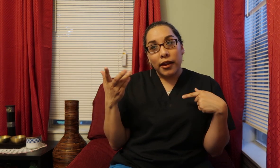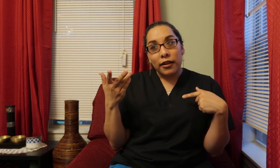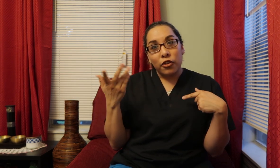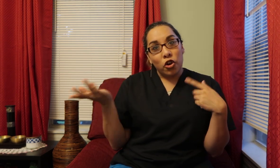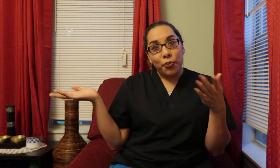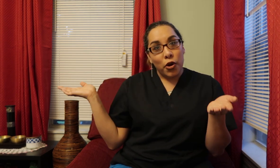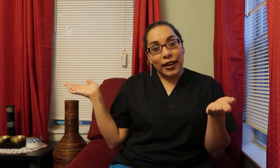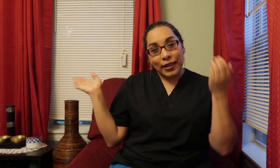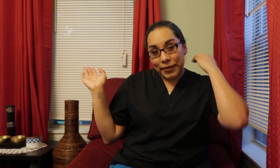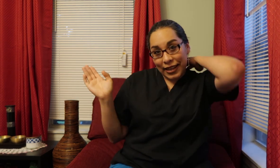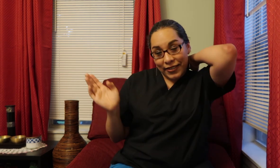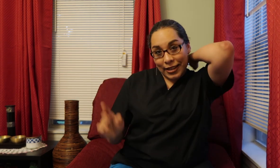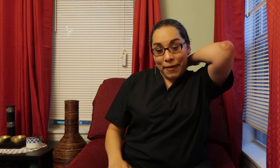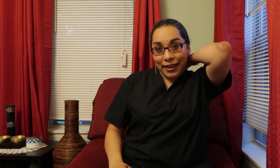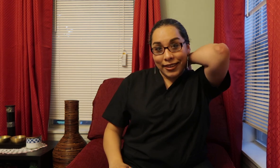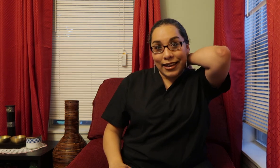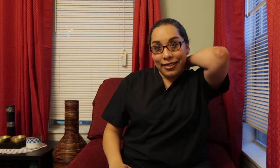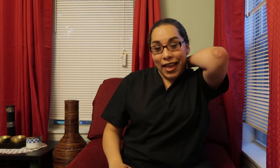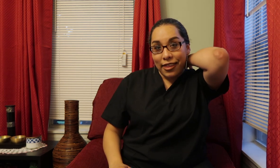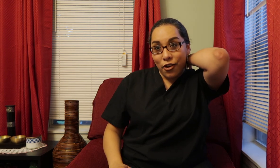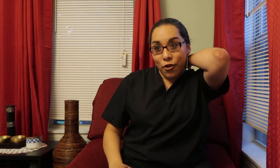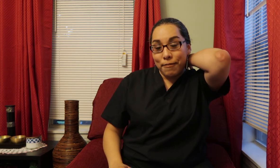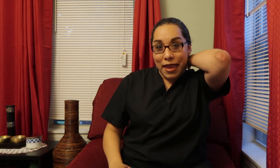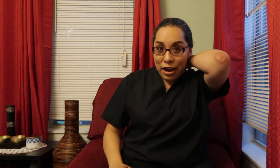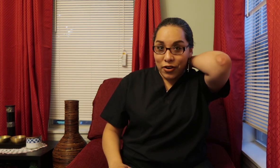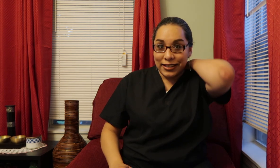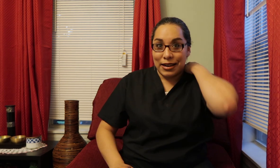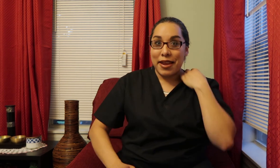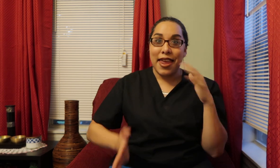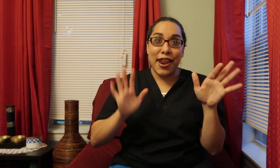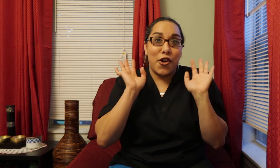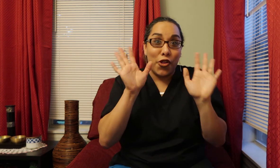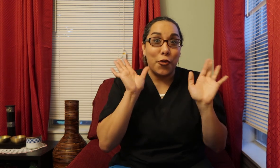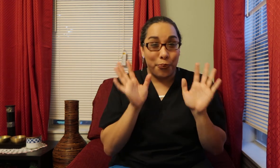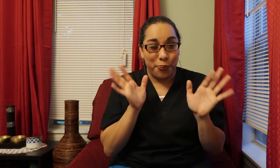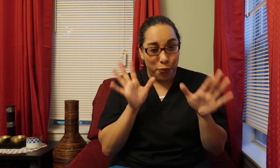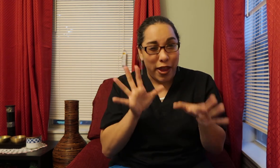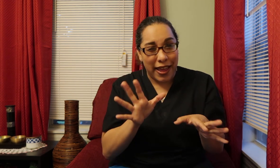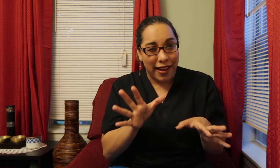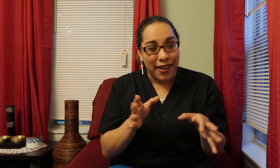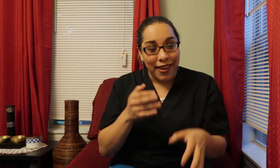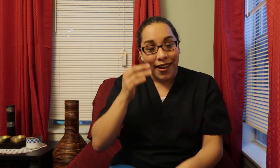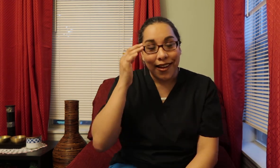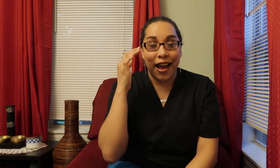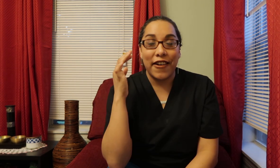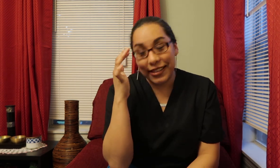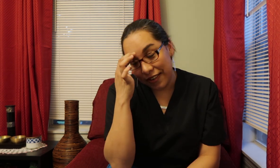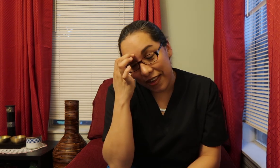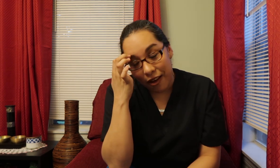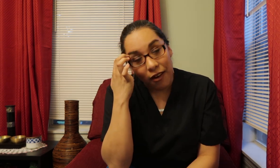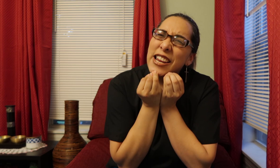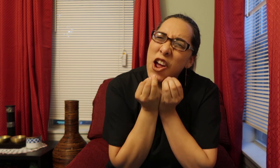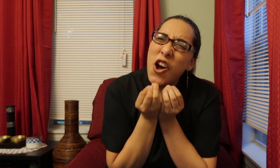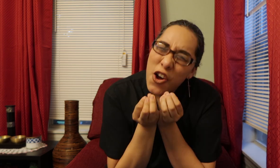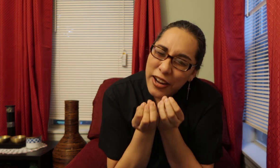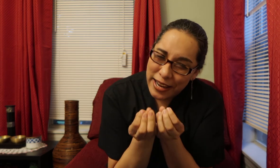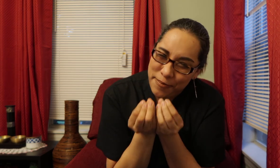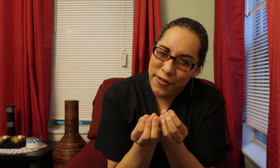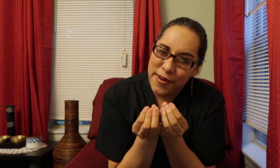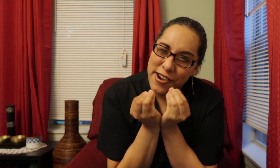cuando lo ponga, se me dice que va a ser martes en la tarde O el miércoles de la mañana, cuando pueda acabar este video No se enojen, por favor,